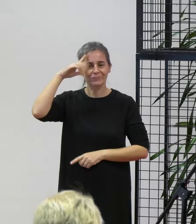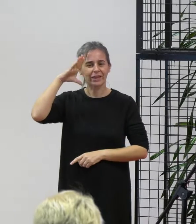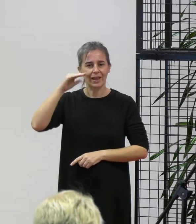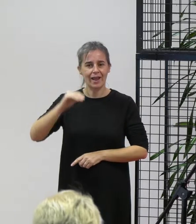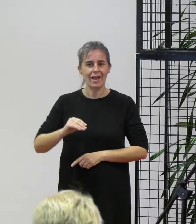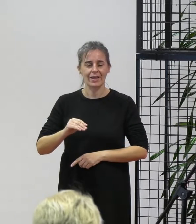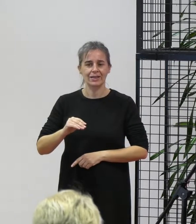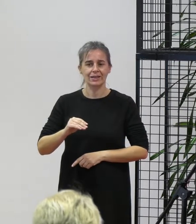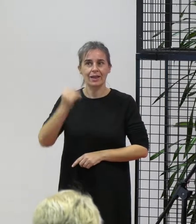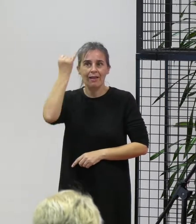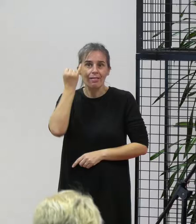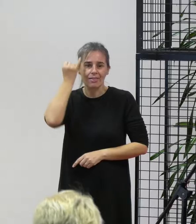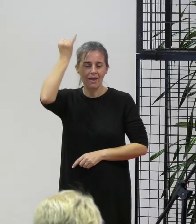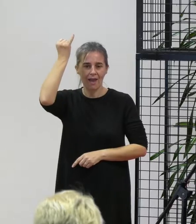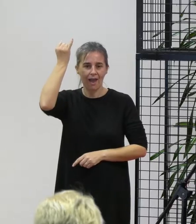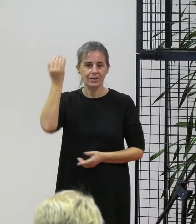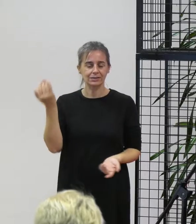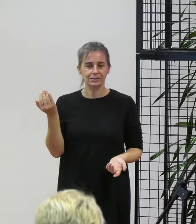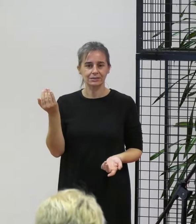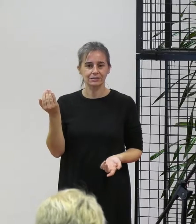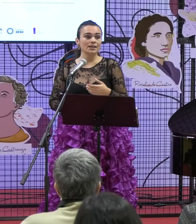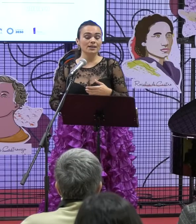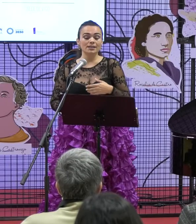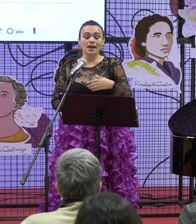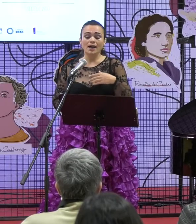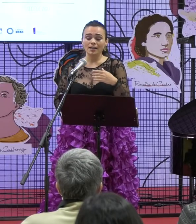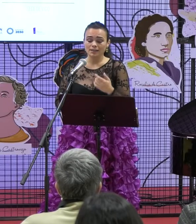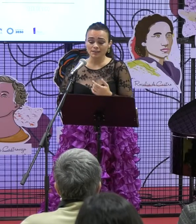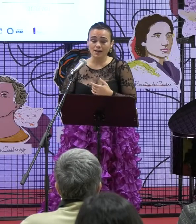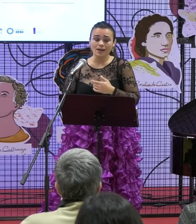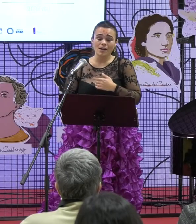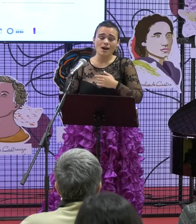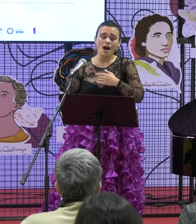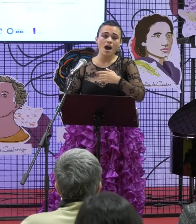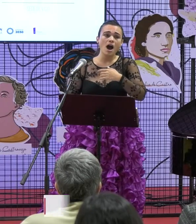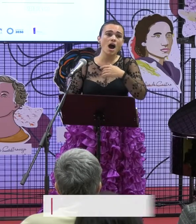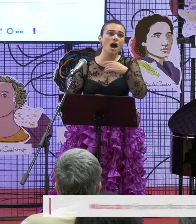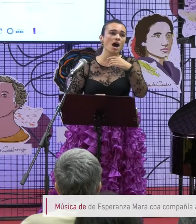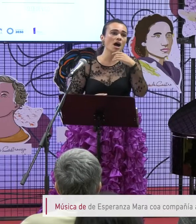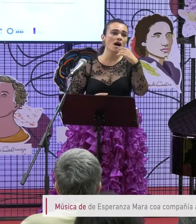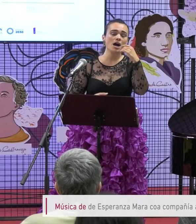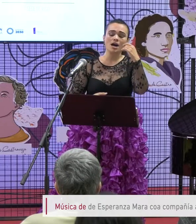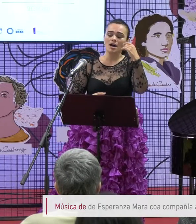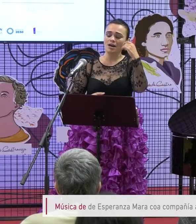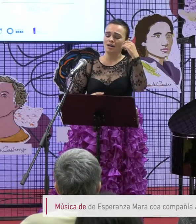Con ideas Agrupándose Creando redes